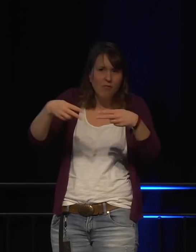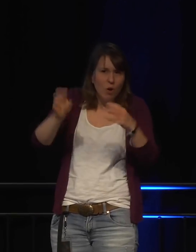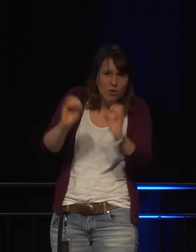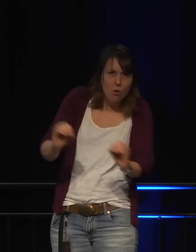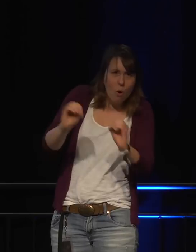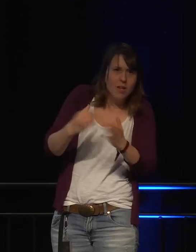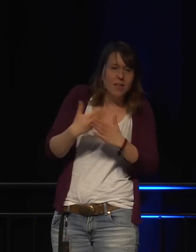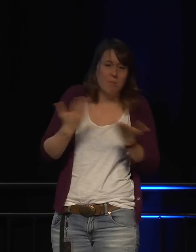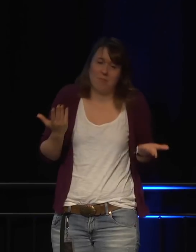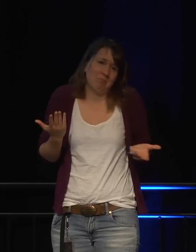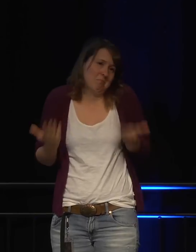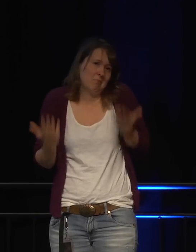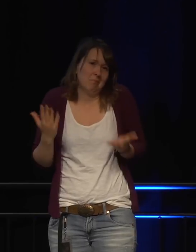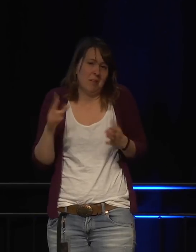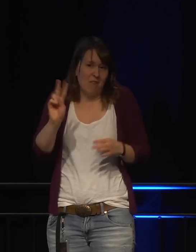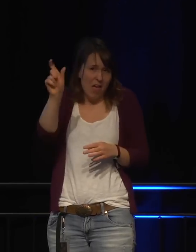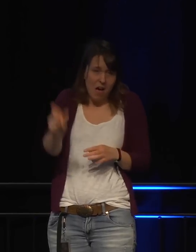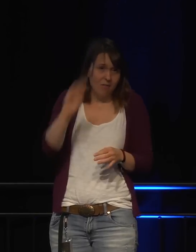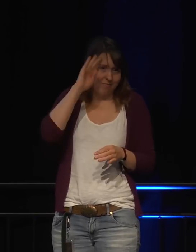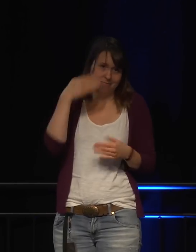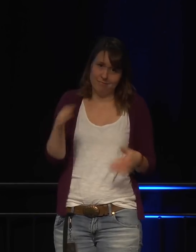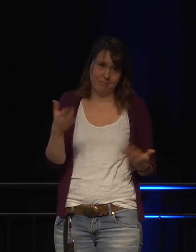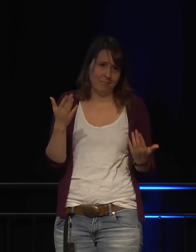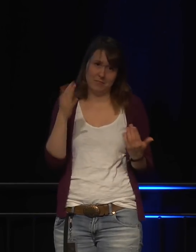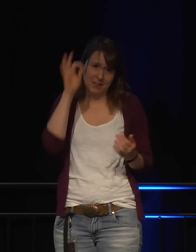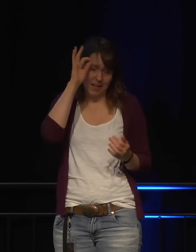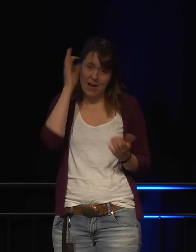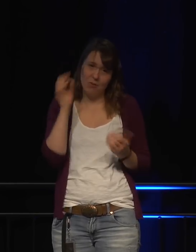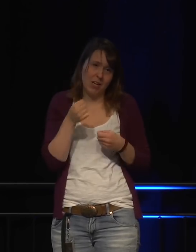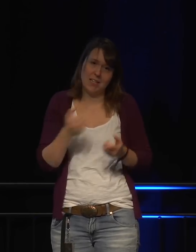versucht, die Person zu kontaktieren. Aber ich bin nie durchgekommen.